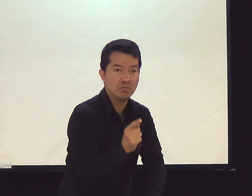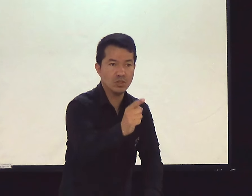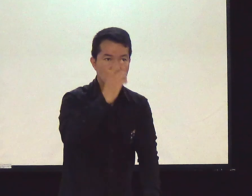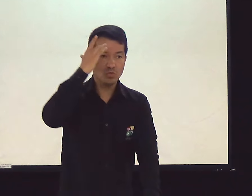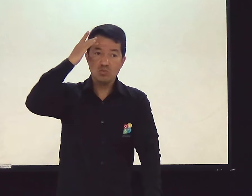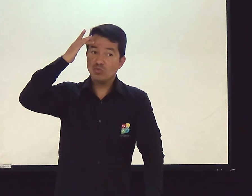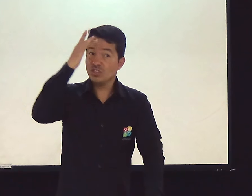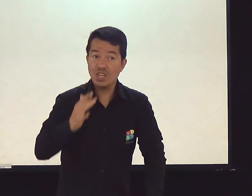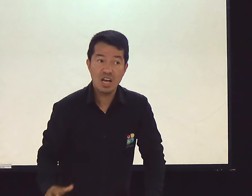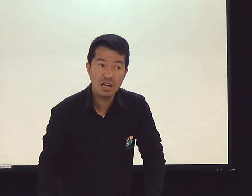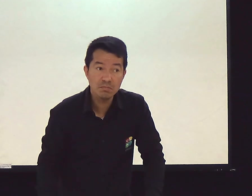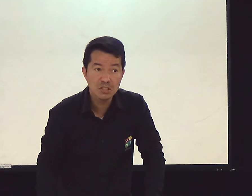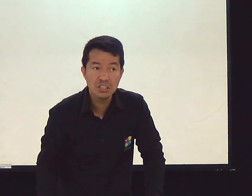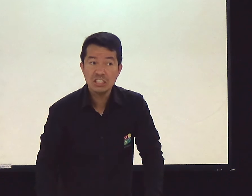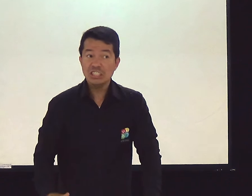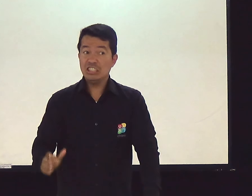voltará. Você não sabe.